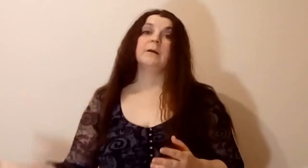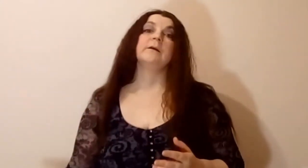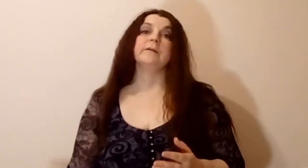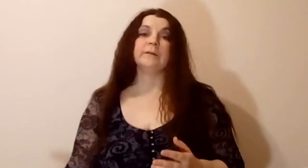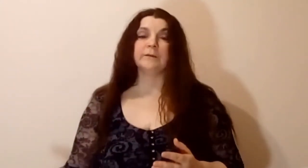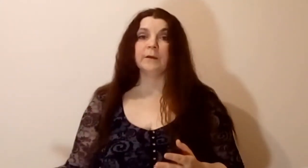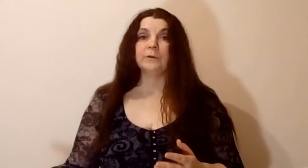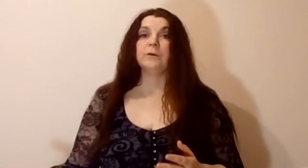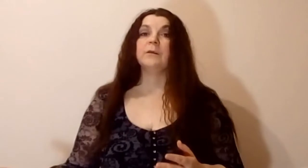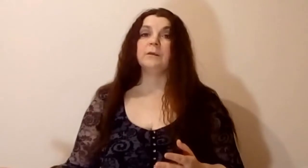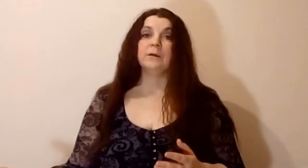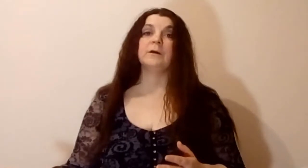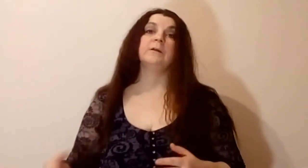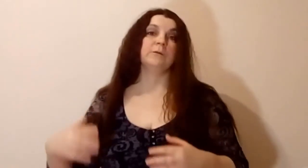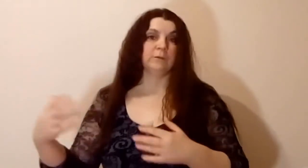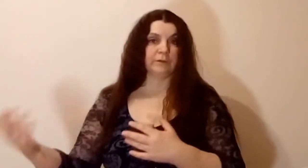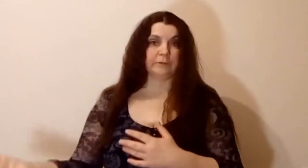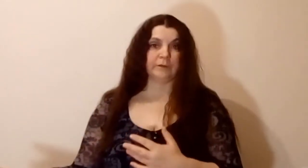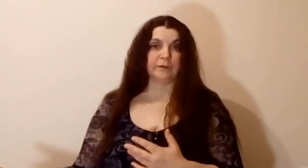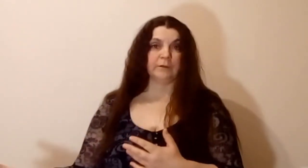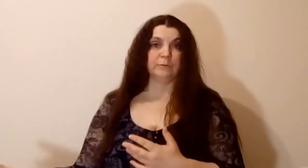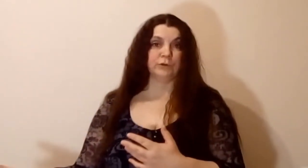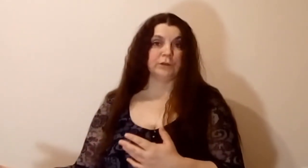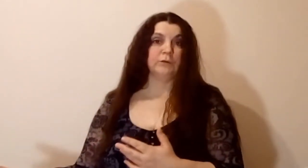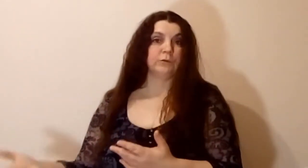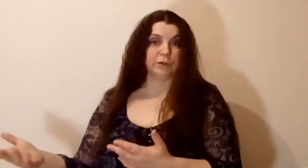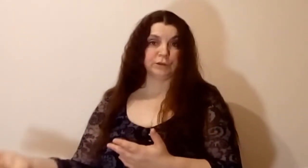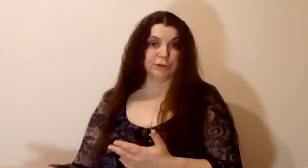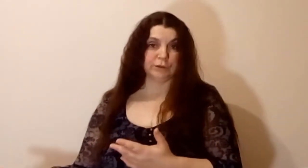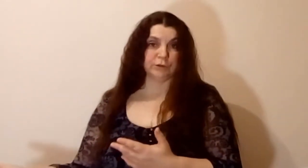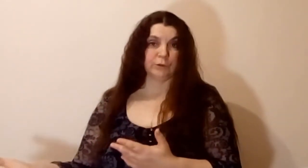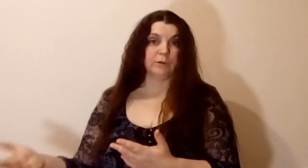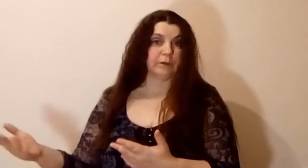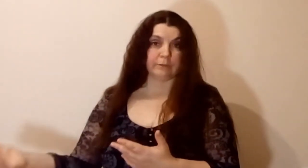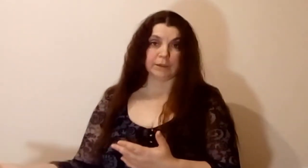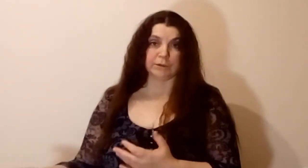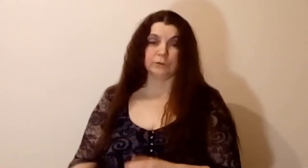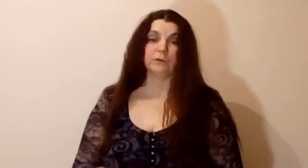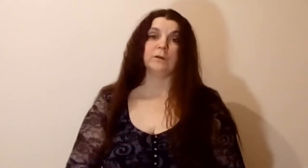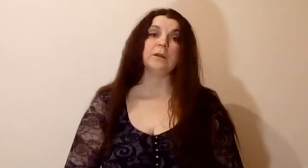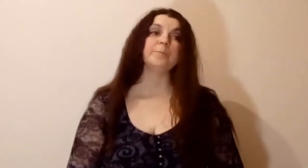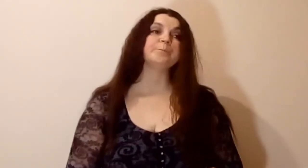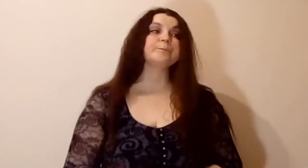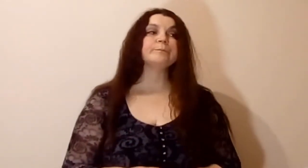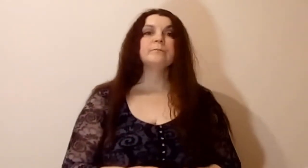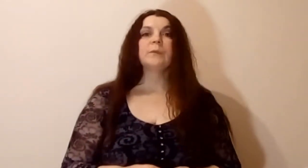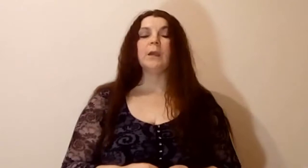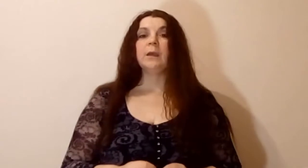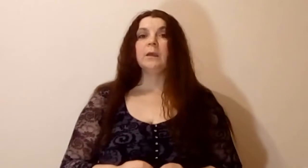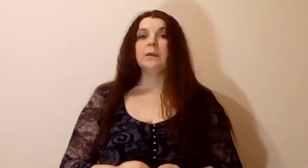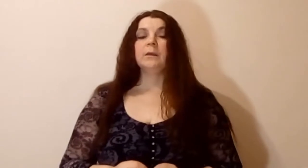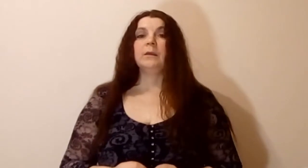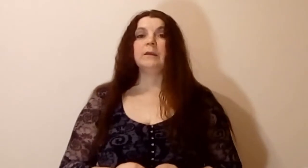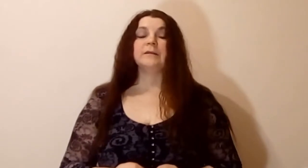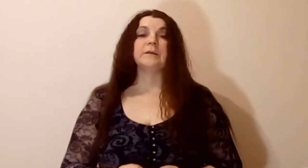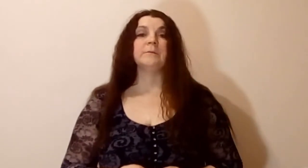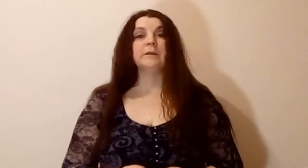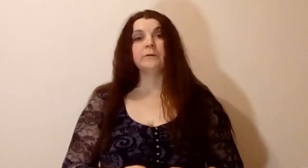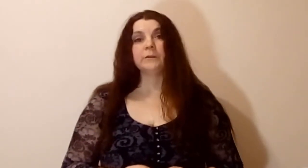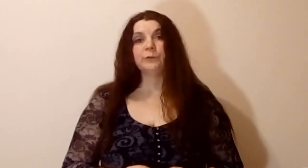задеваю их, соответственно, и мужчину, и женщину. Не важно, кто сидит. И я заметила такую